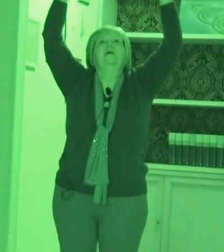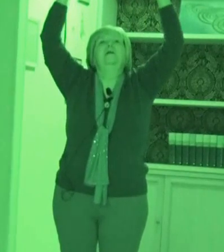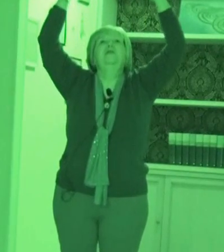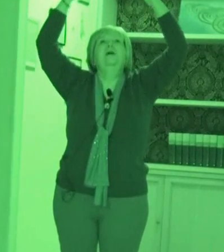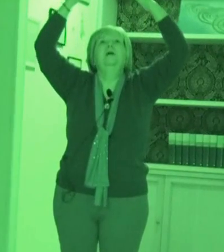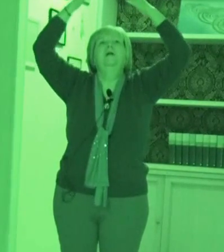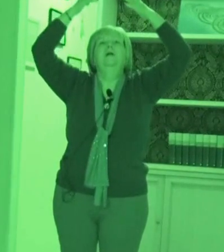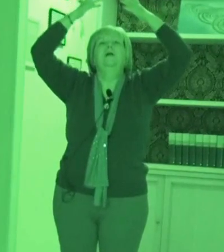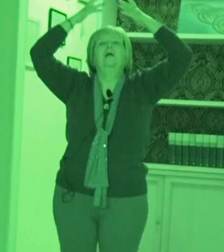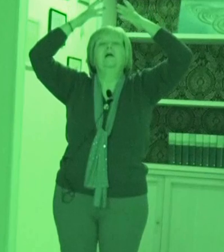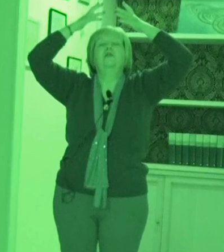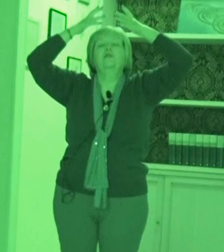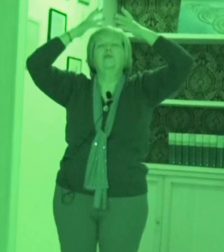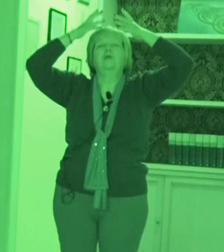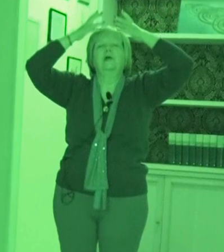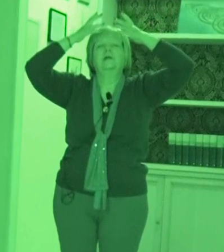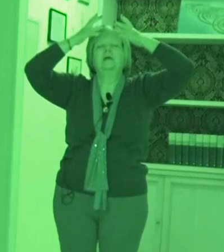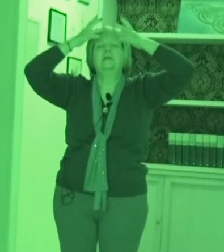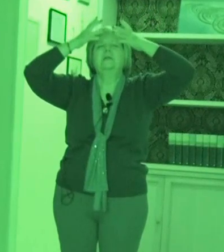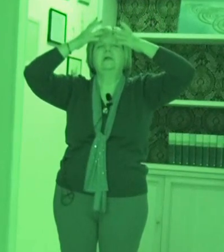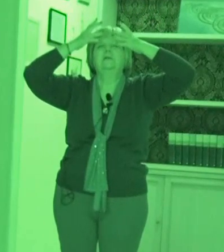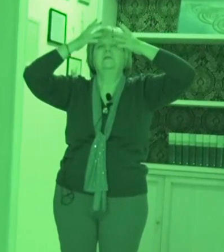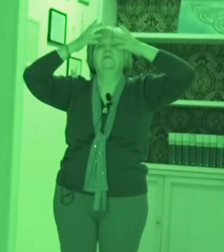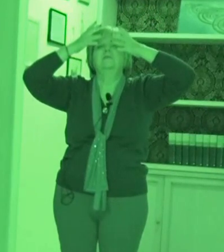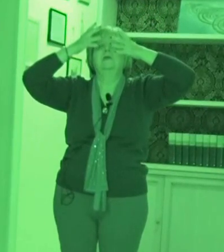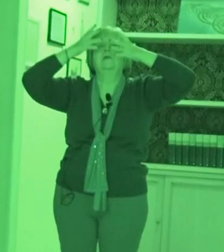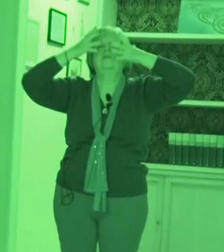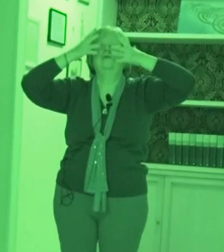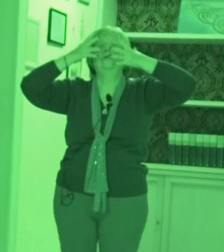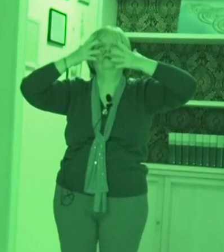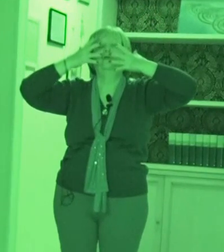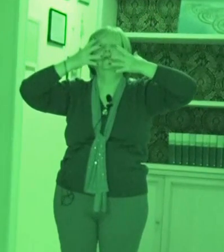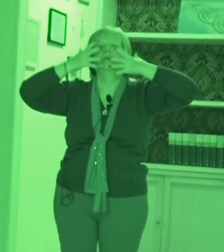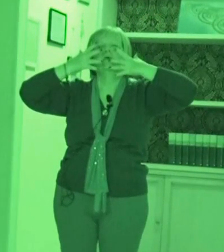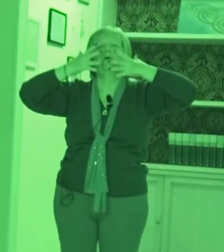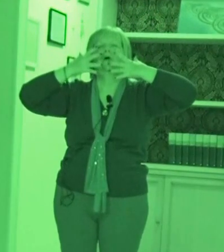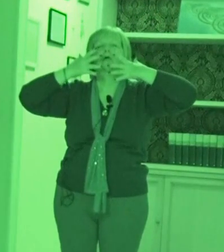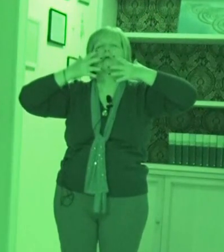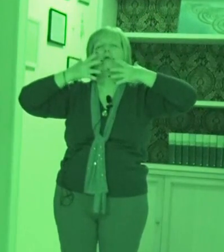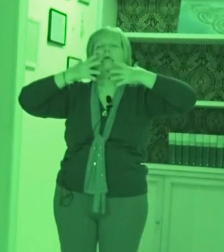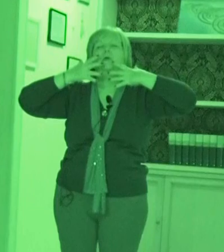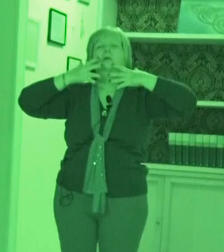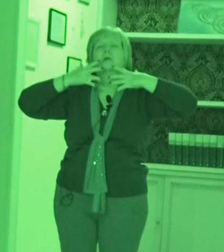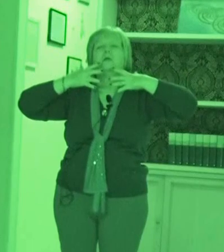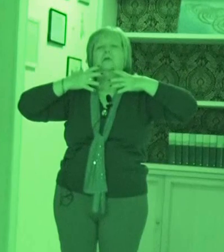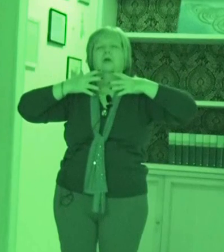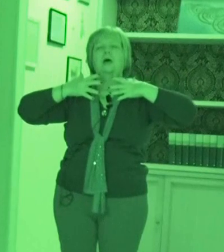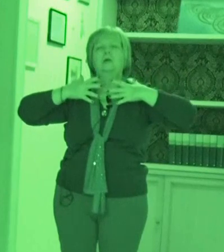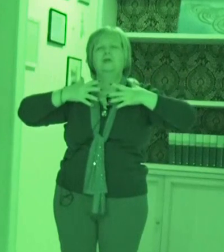energia e la introduco nella testa, nel volto, collo, torace,